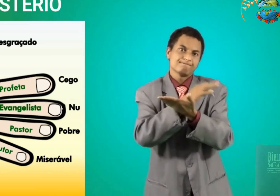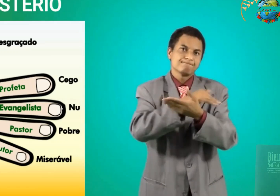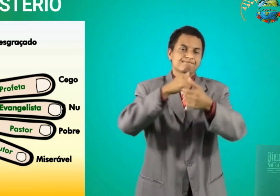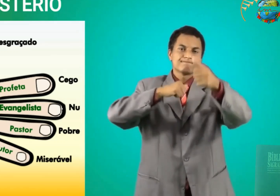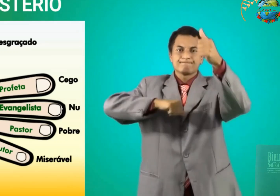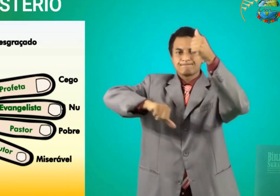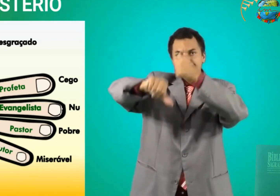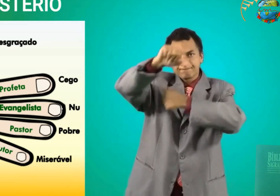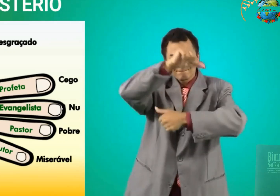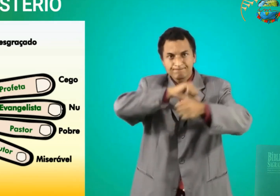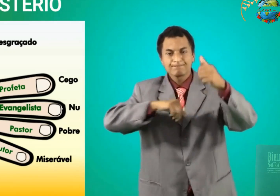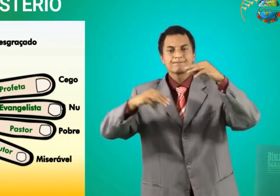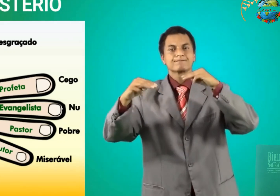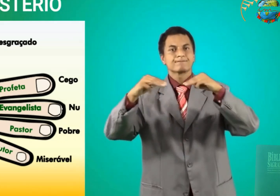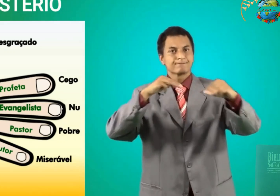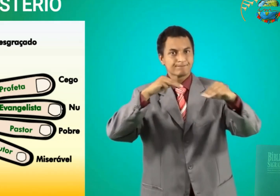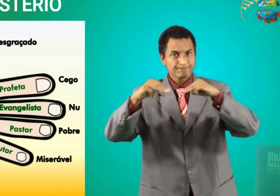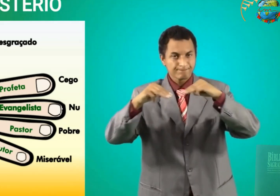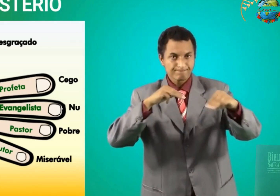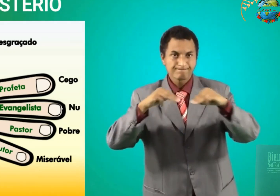Deus Rejeita Deus Então há mudança no ministério